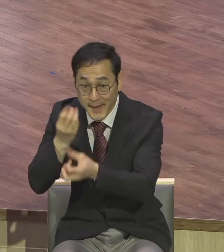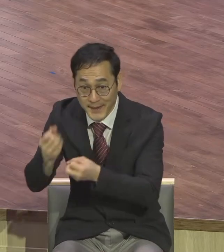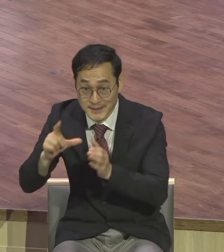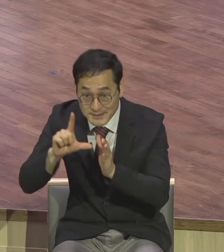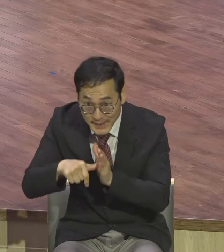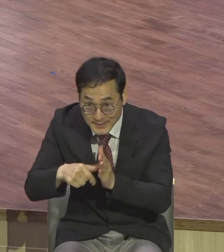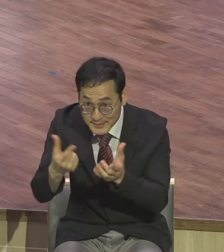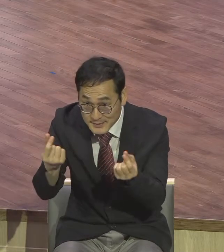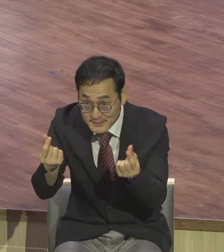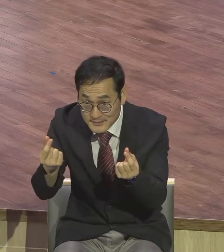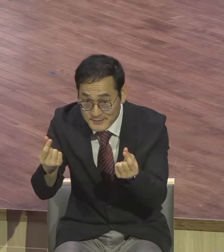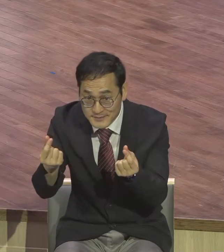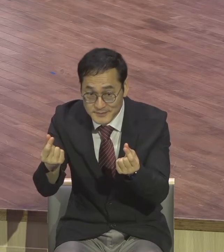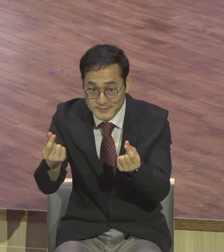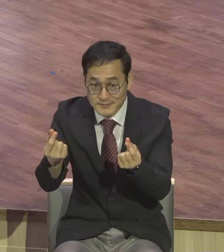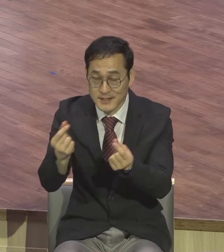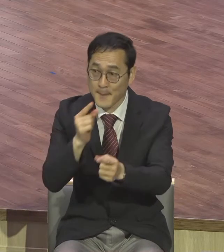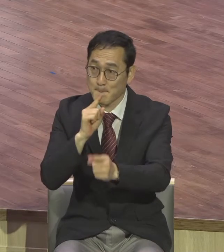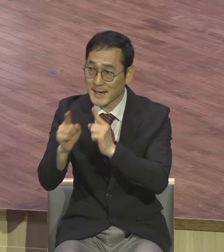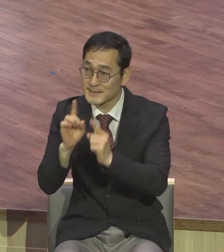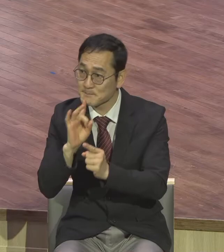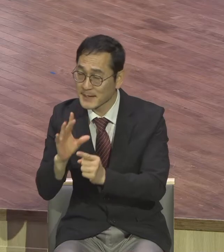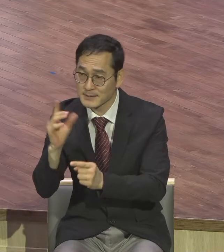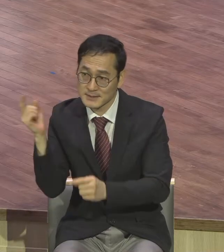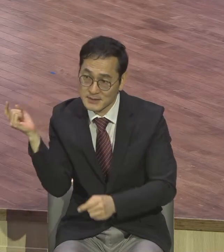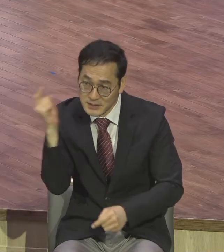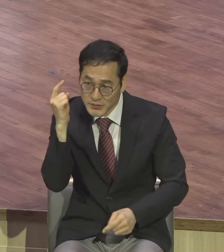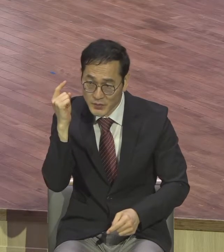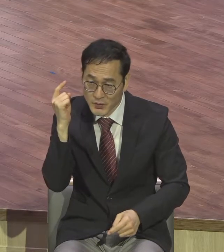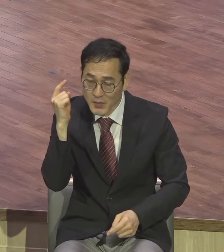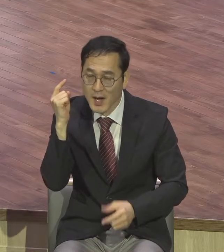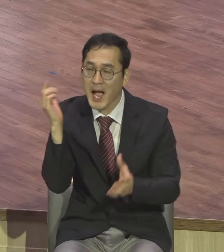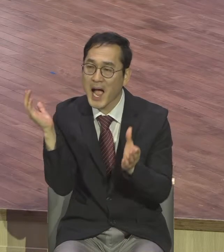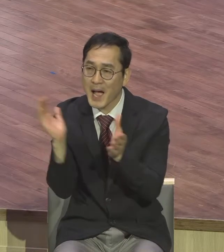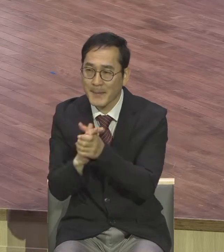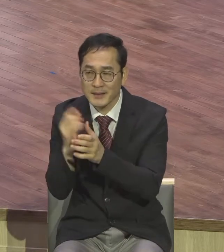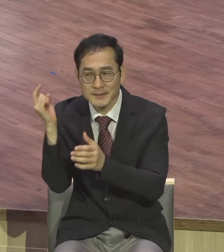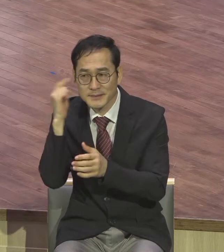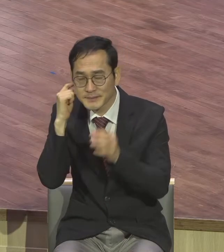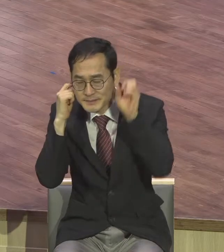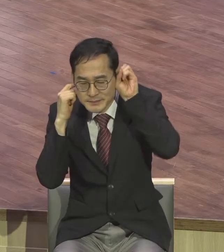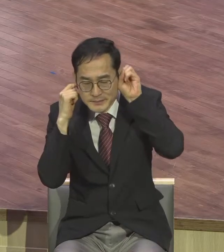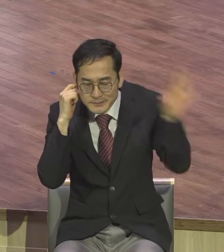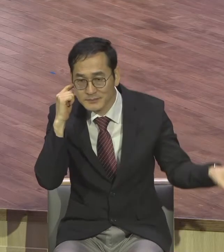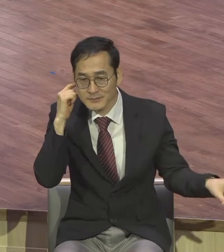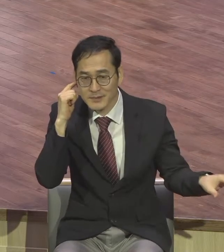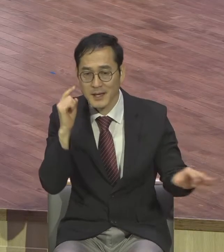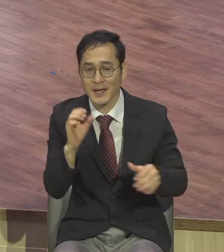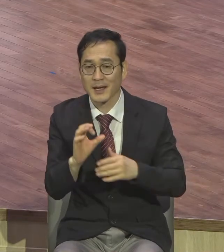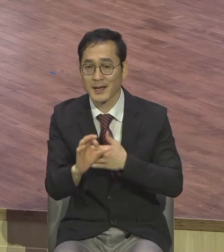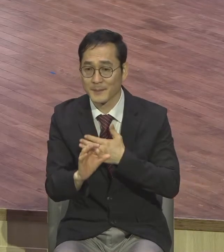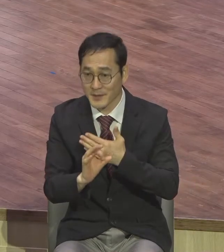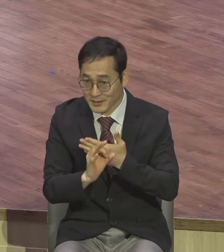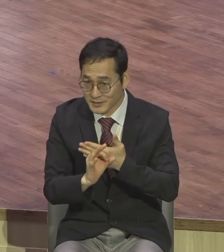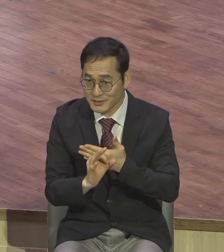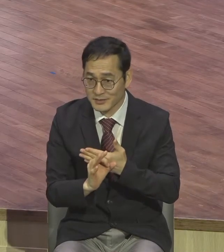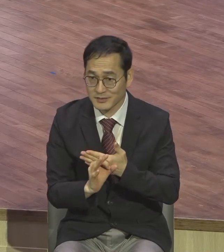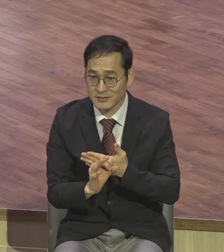여러분이 말씀만 듣고 그냥 한 귀로 듣고 한 귀로 흘러버리면 절대로